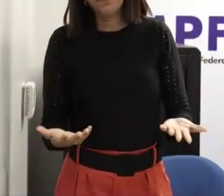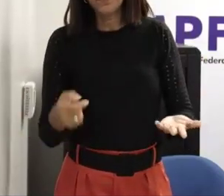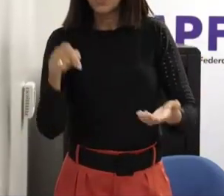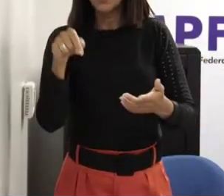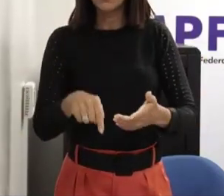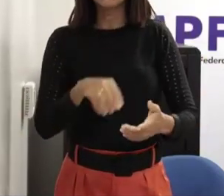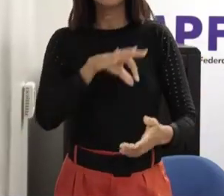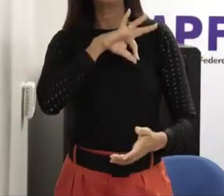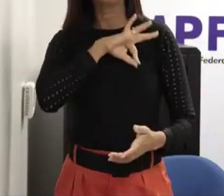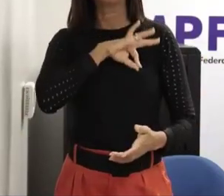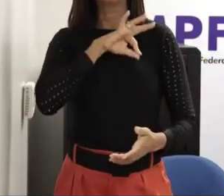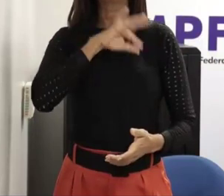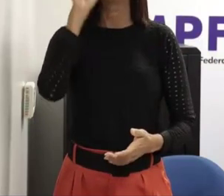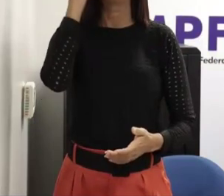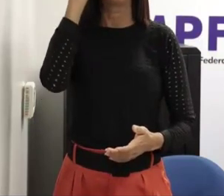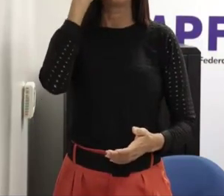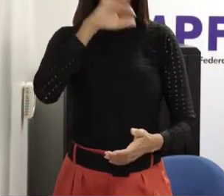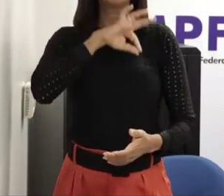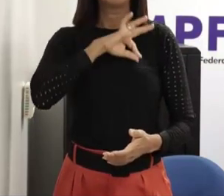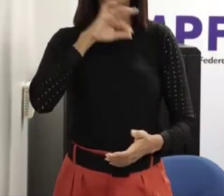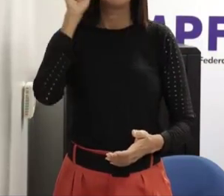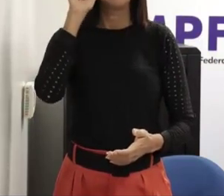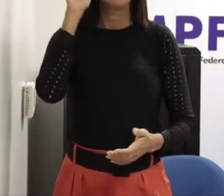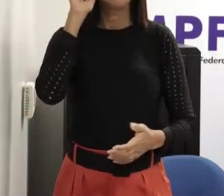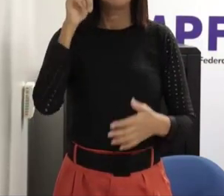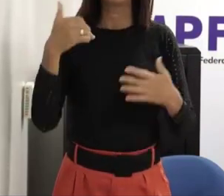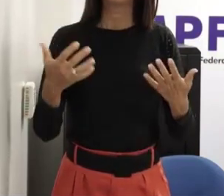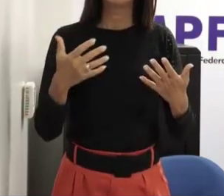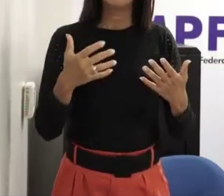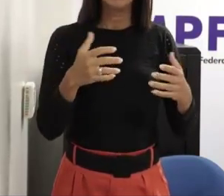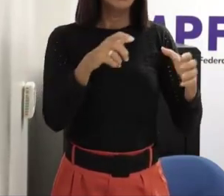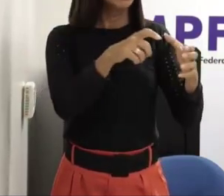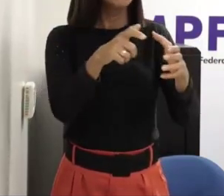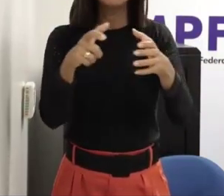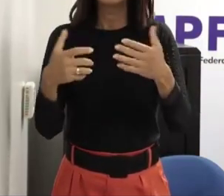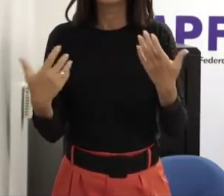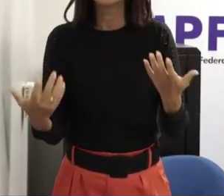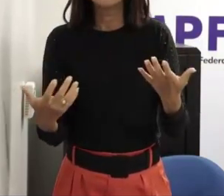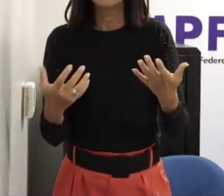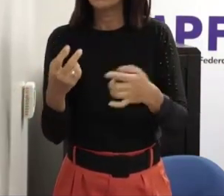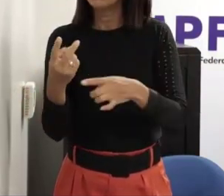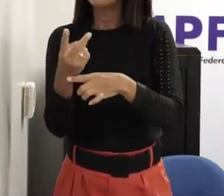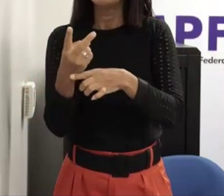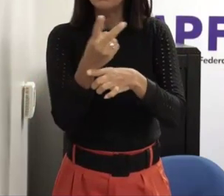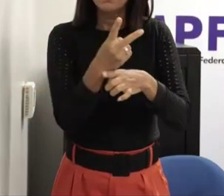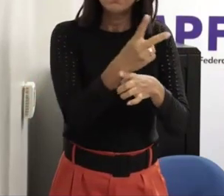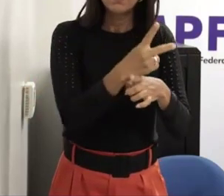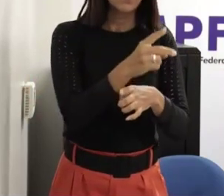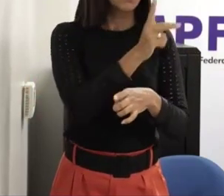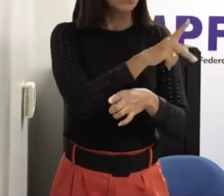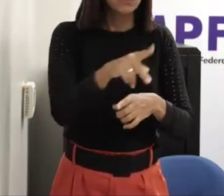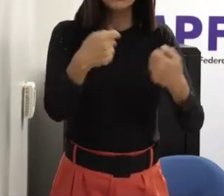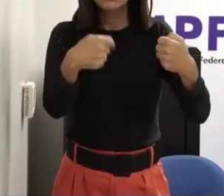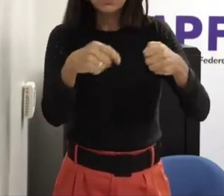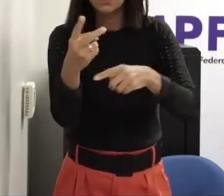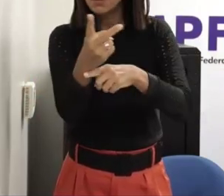específica para isso onde é que fica essa instituição fica fora da escola fica dentro da escola o pedagogo ganha essa nova função isso daí tem